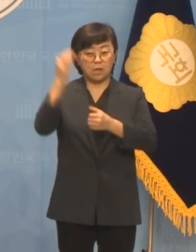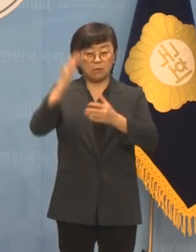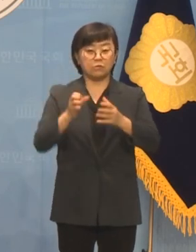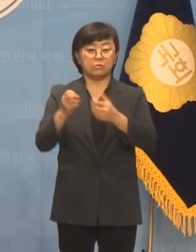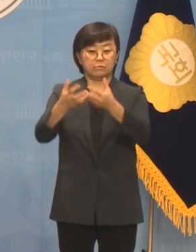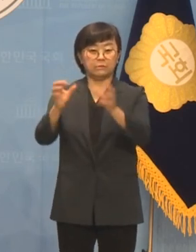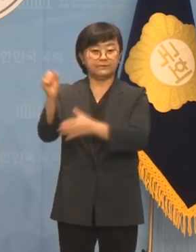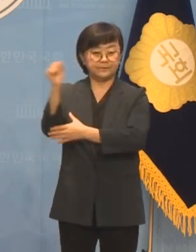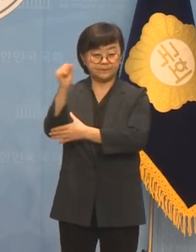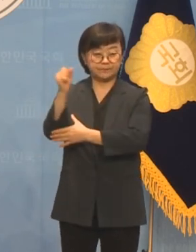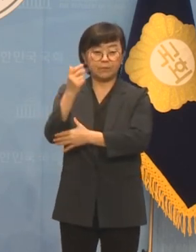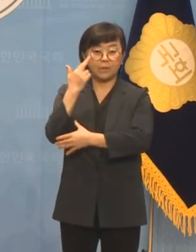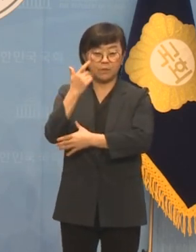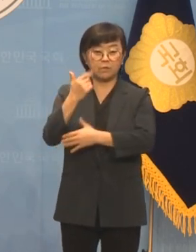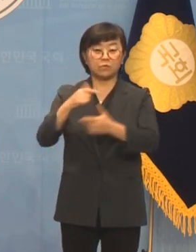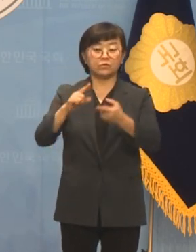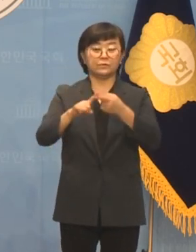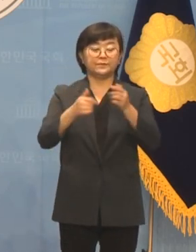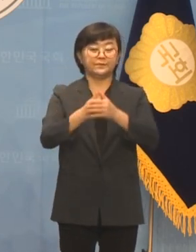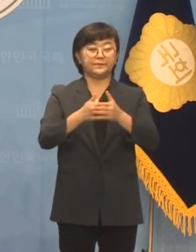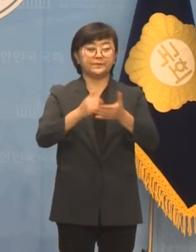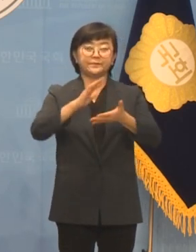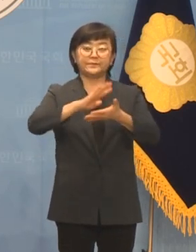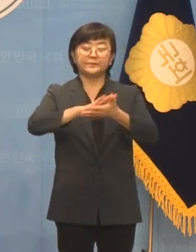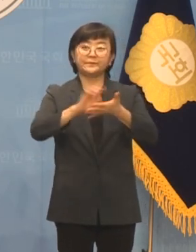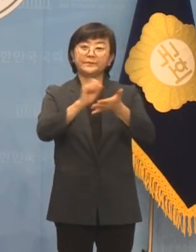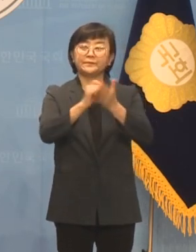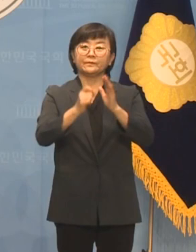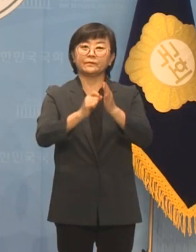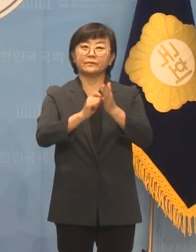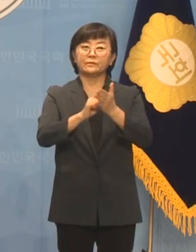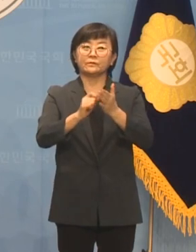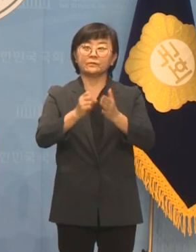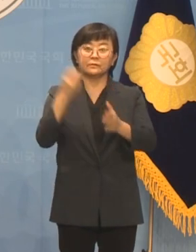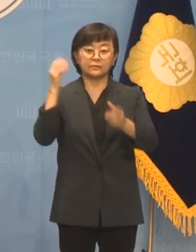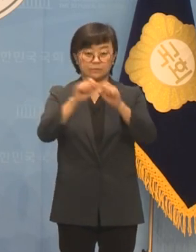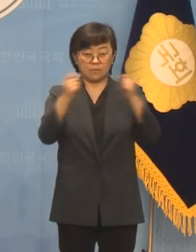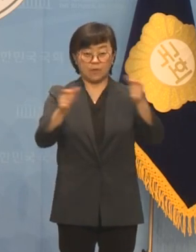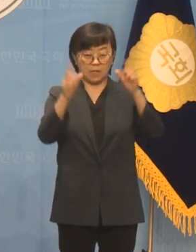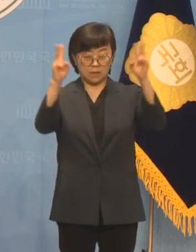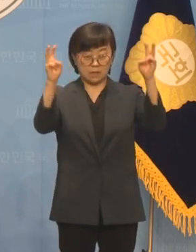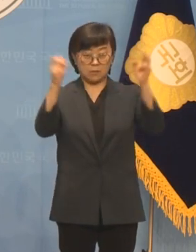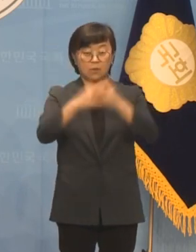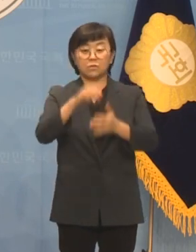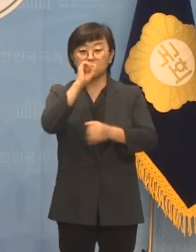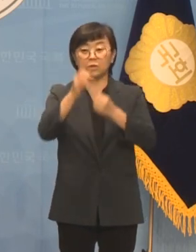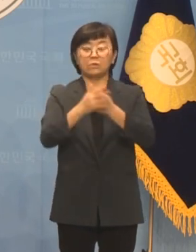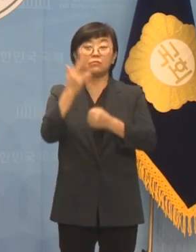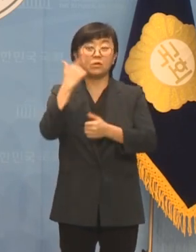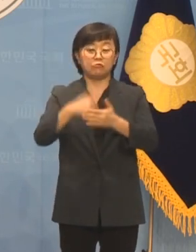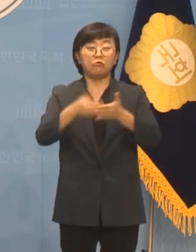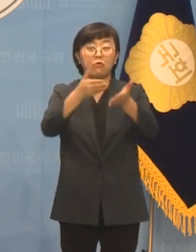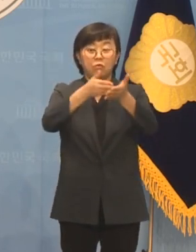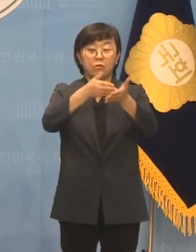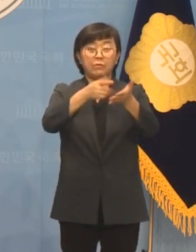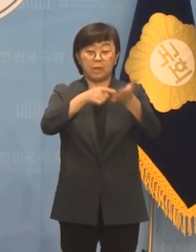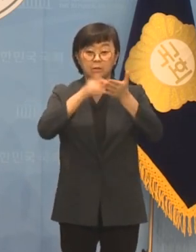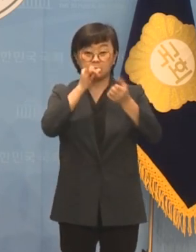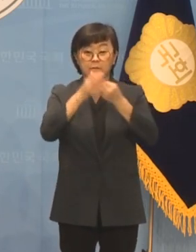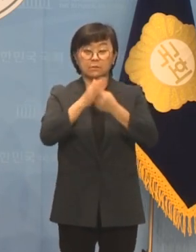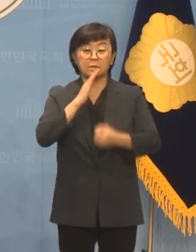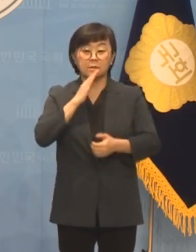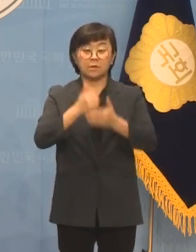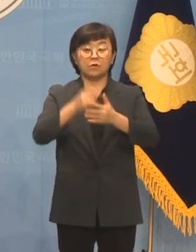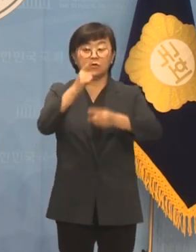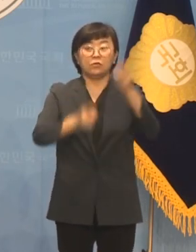뒤흔들다 미국 월스트리트 저널 기사의 제목입니다 그토록 좋아하는 미국 언론에도 등장하셨으니